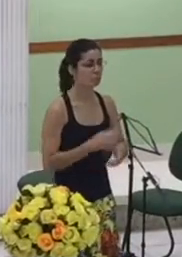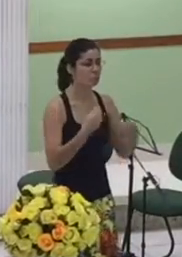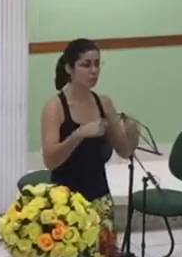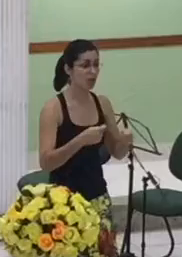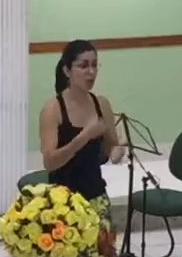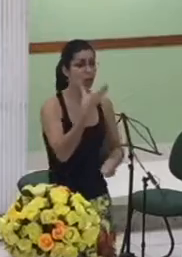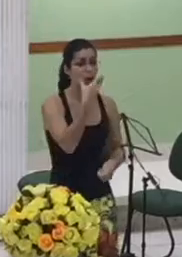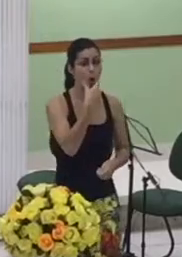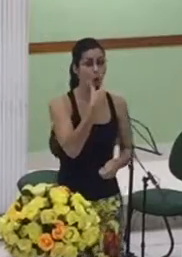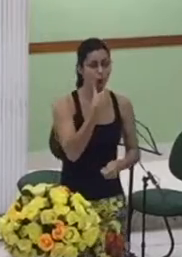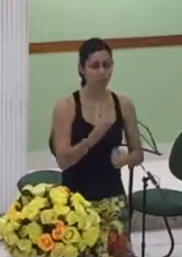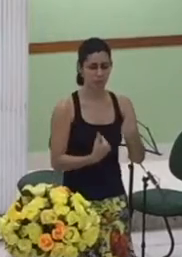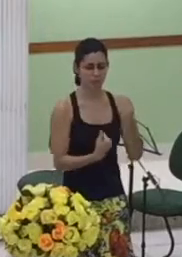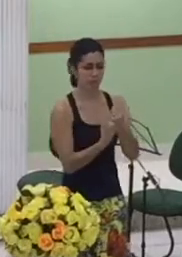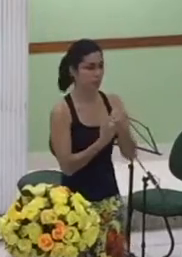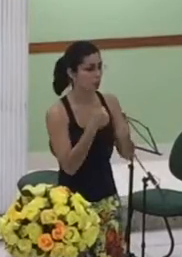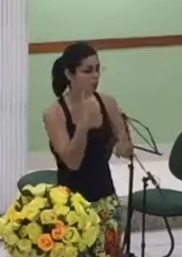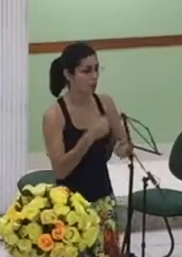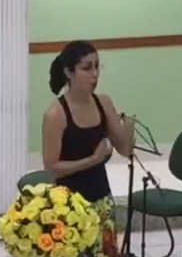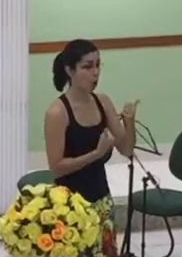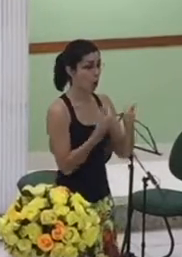elas eram a parte mais sensível da sociedade